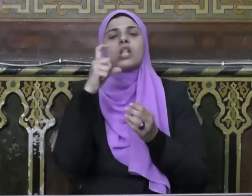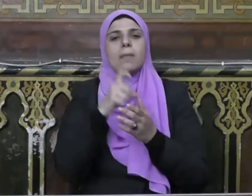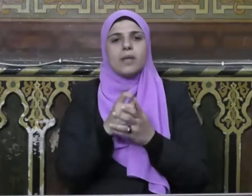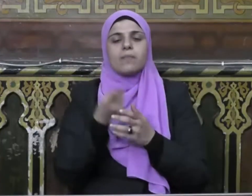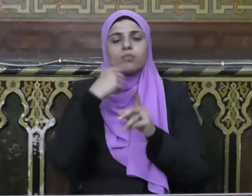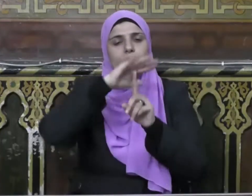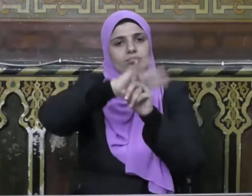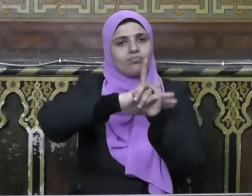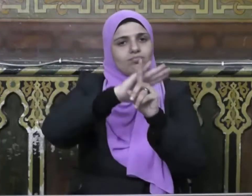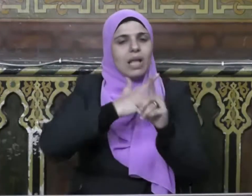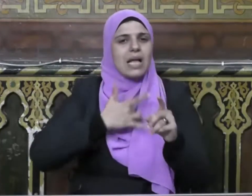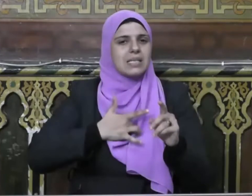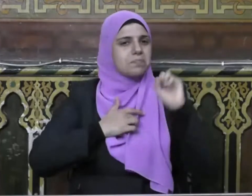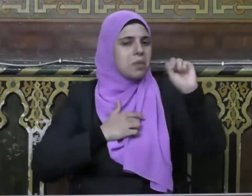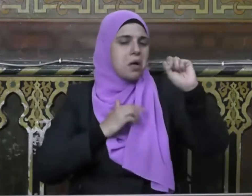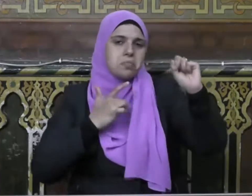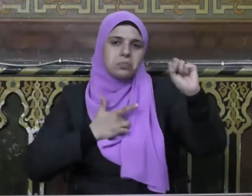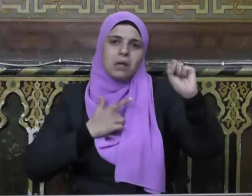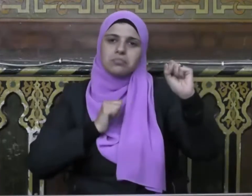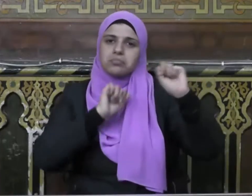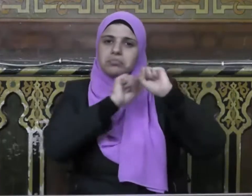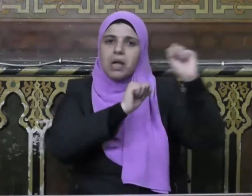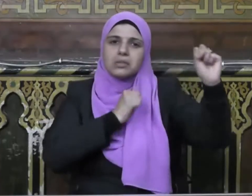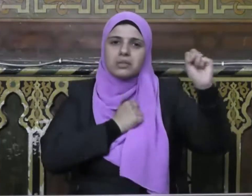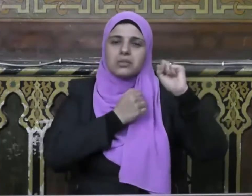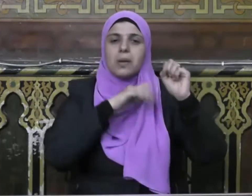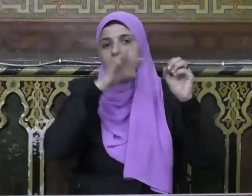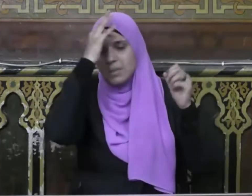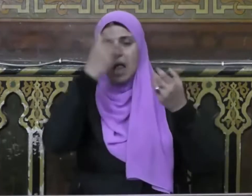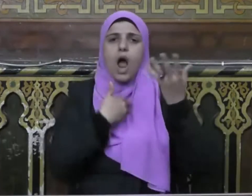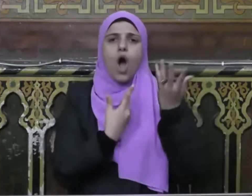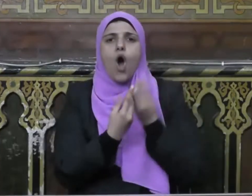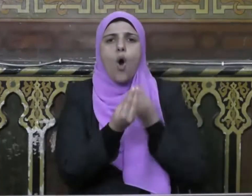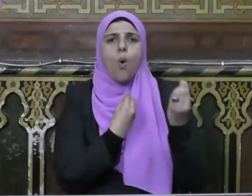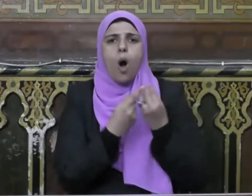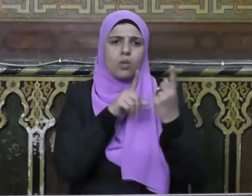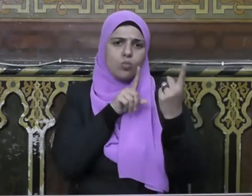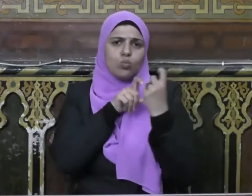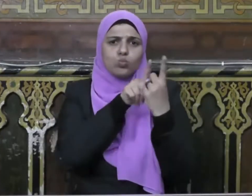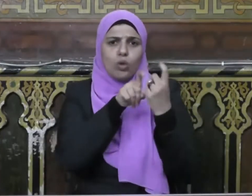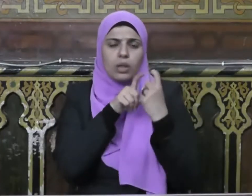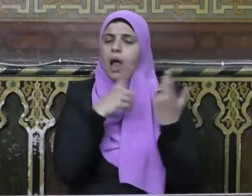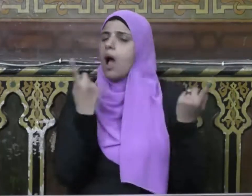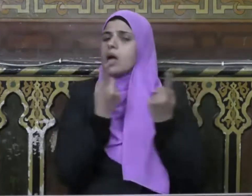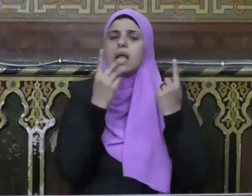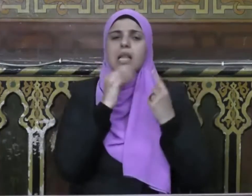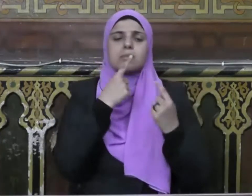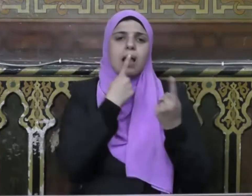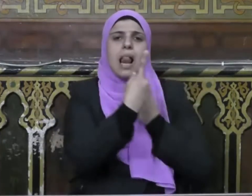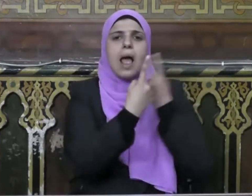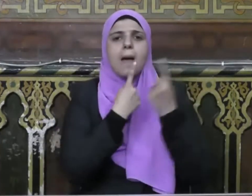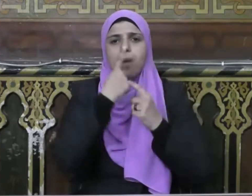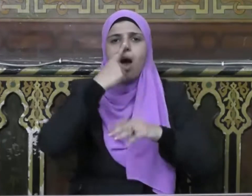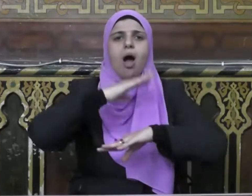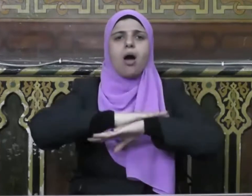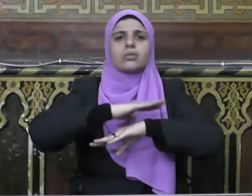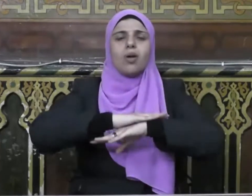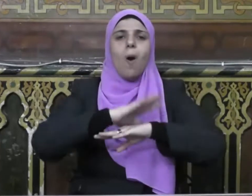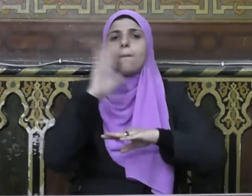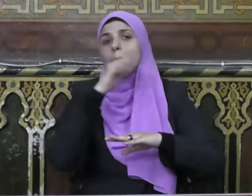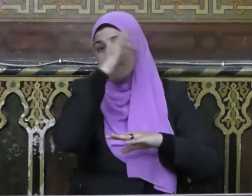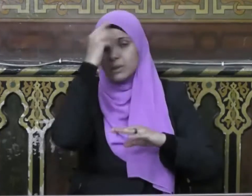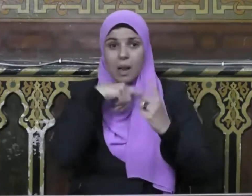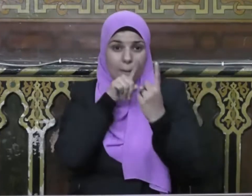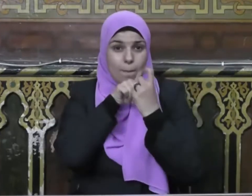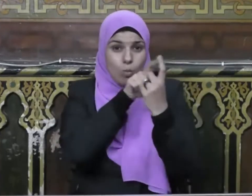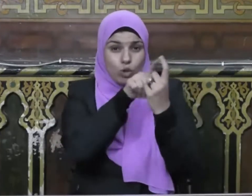ومراعاة مشاعرهم حتى في موطن الحوار أو الجدل وحثهم على